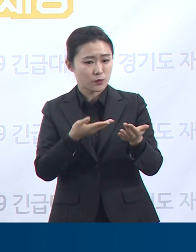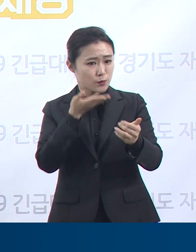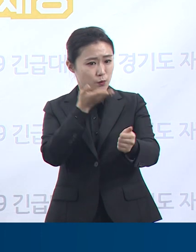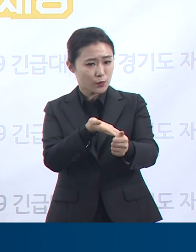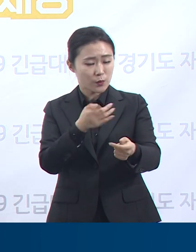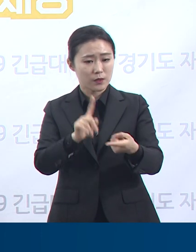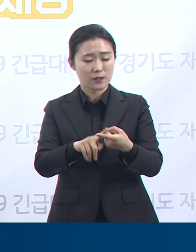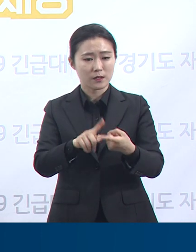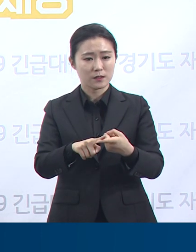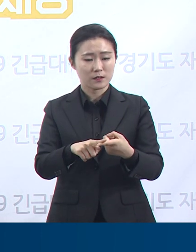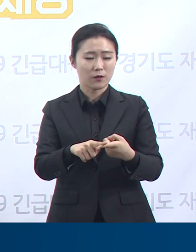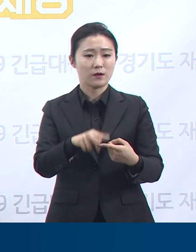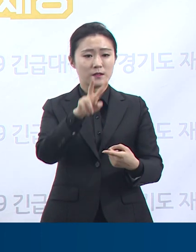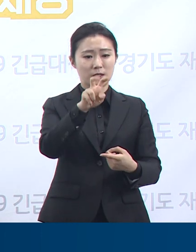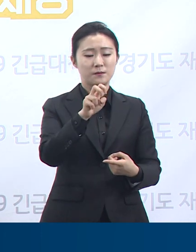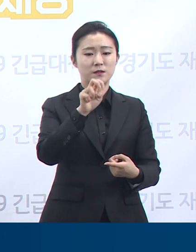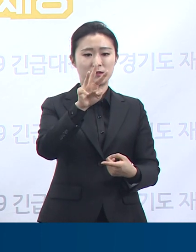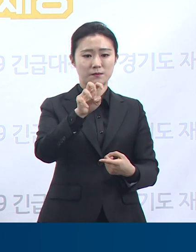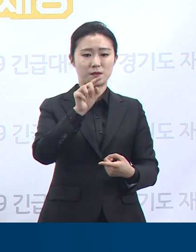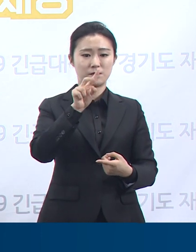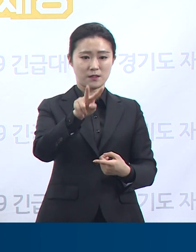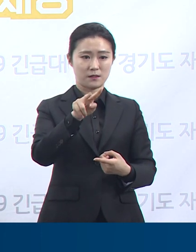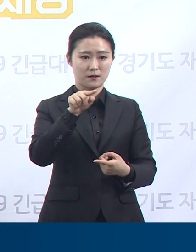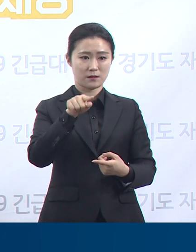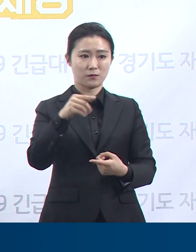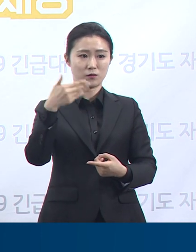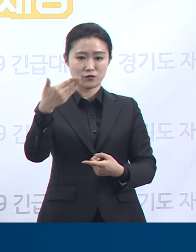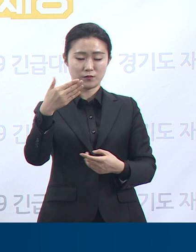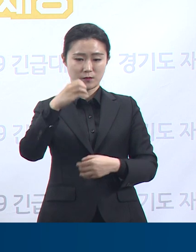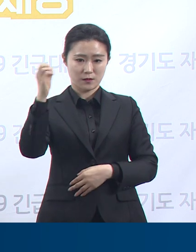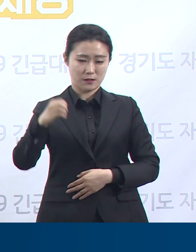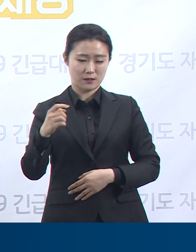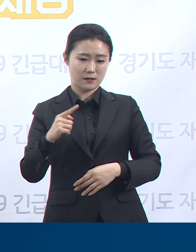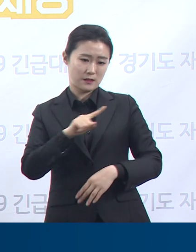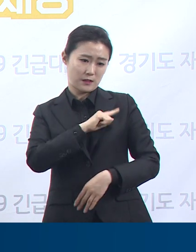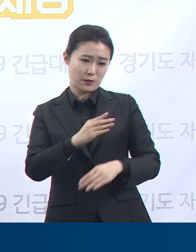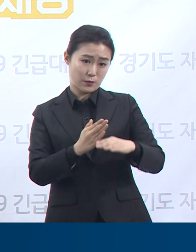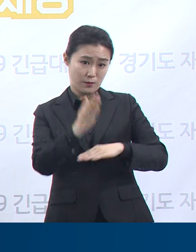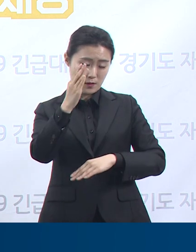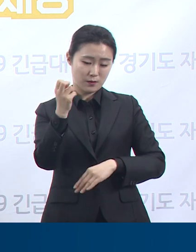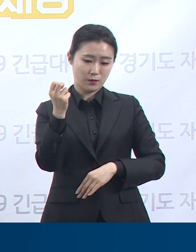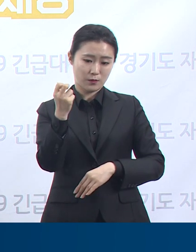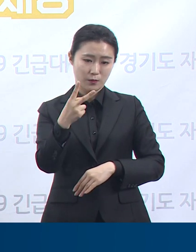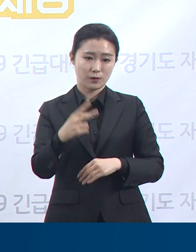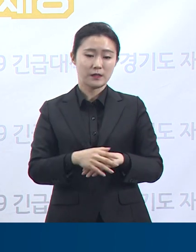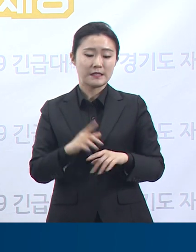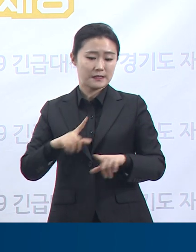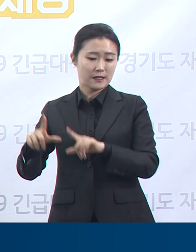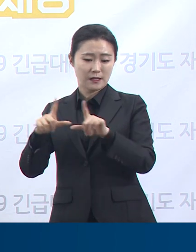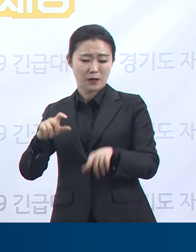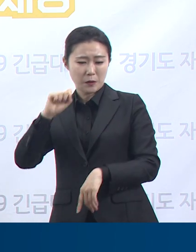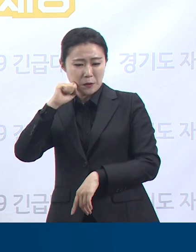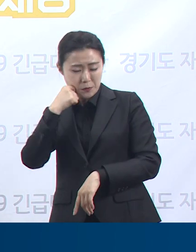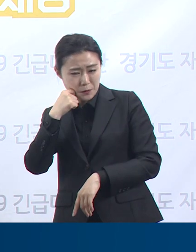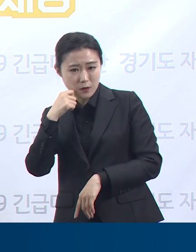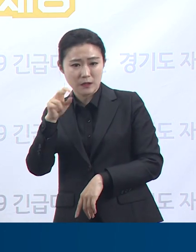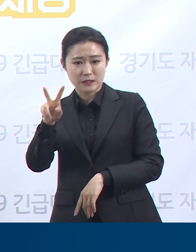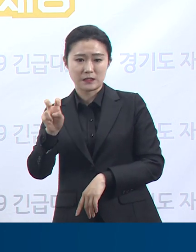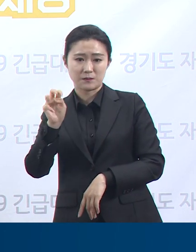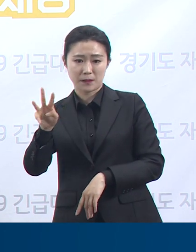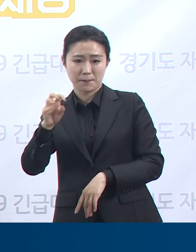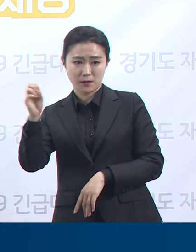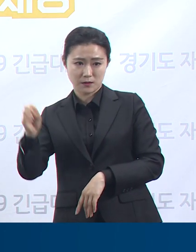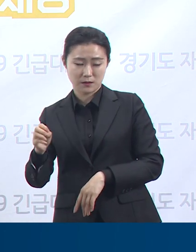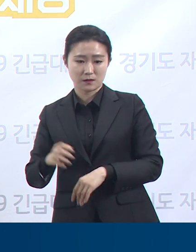39.2%로 가장 높았고 생계, 가게 등 경제 영향이라고 응답한 비율은 23.4% 건강